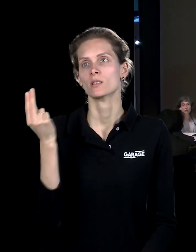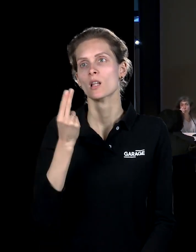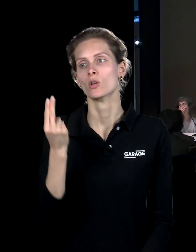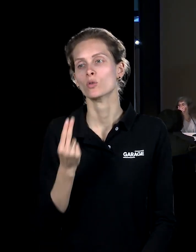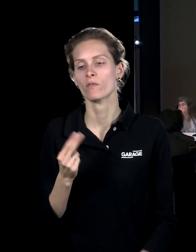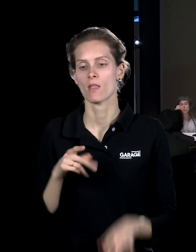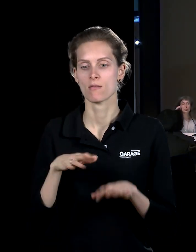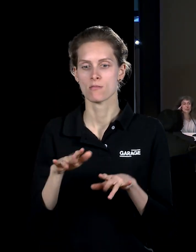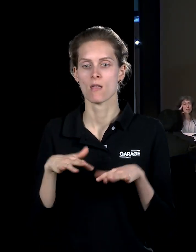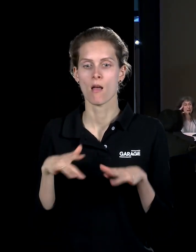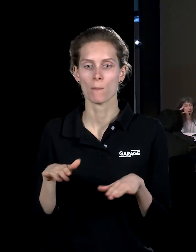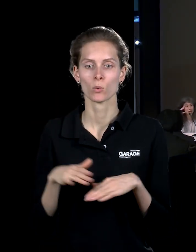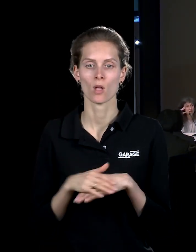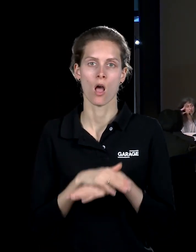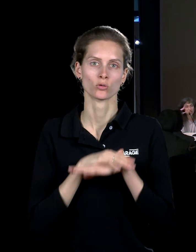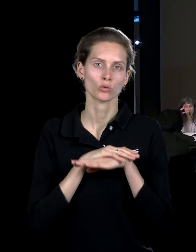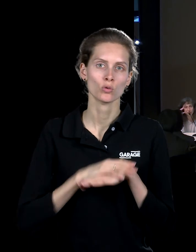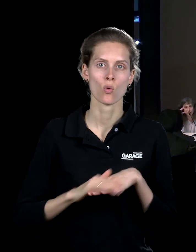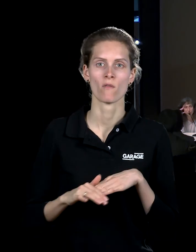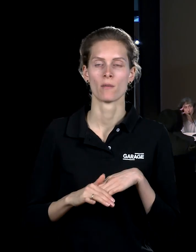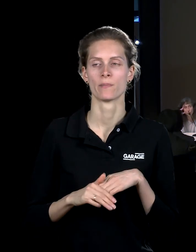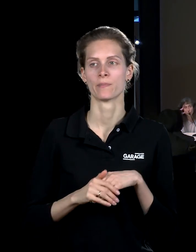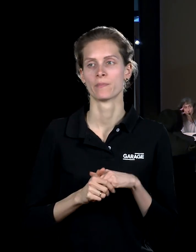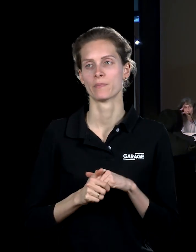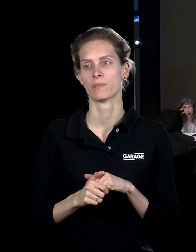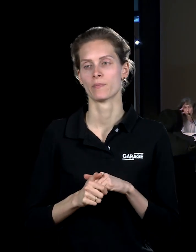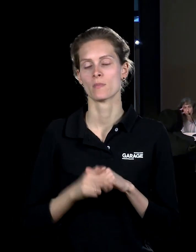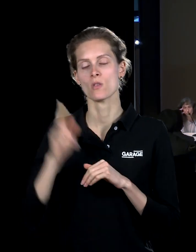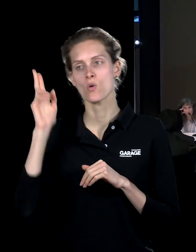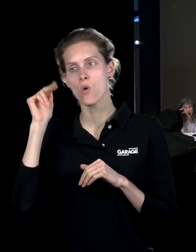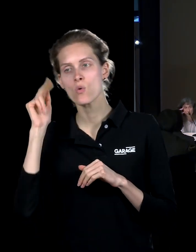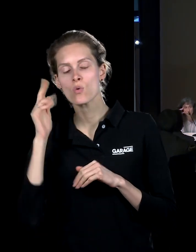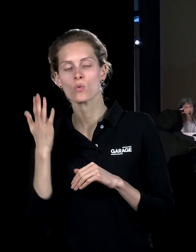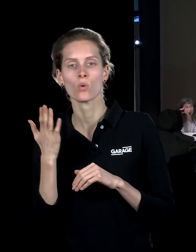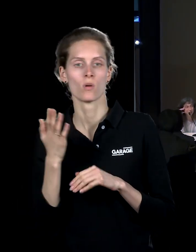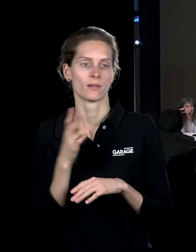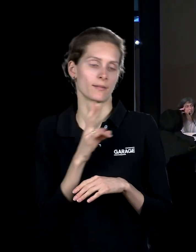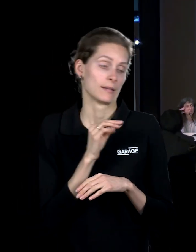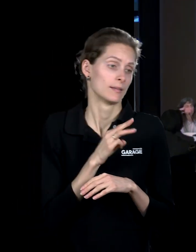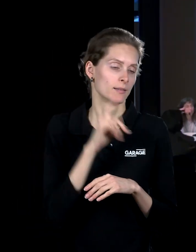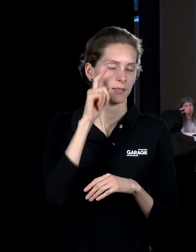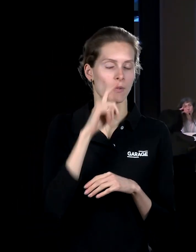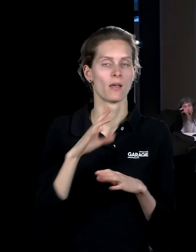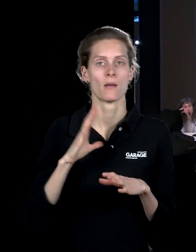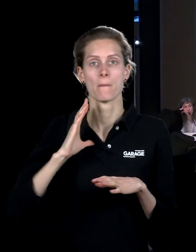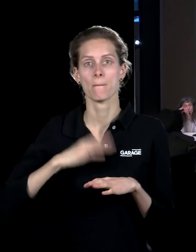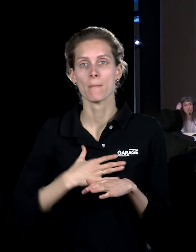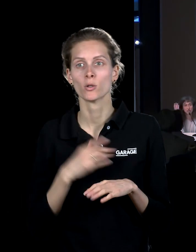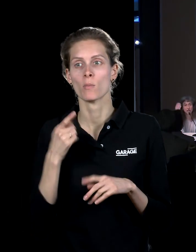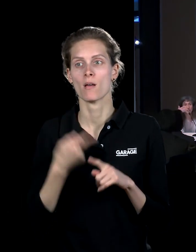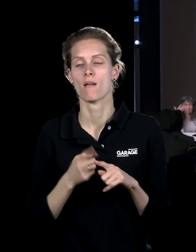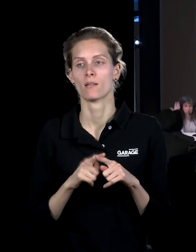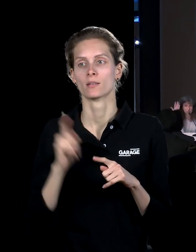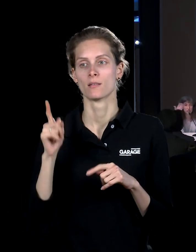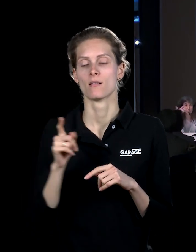нарисованный на компьютере странный кролик-некролик, который оказывается наоратором. Но потом эти персонажи